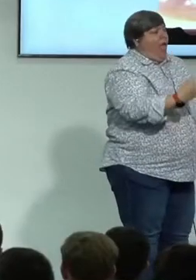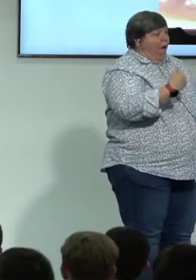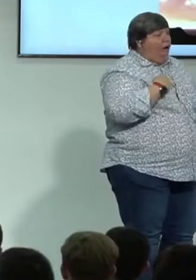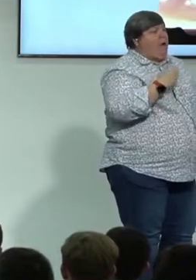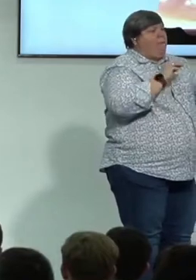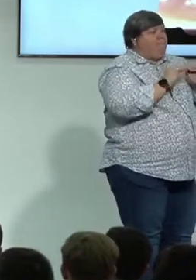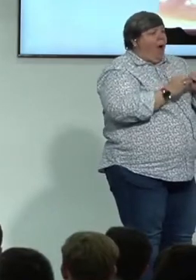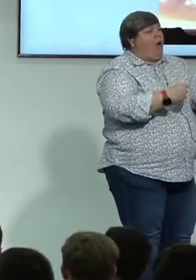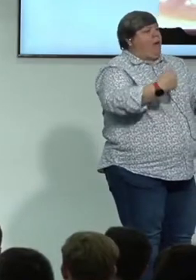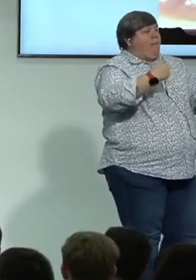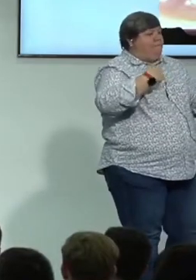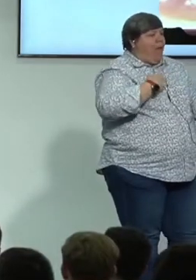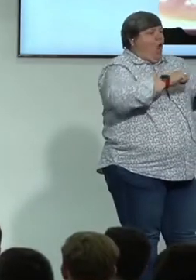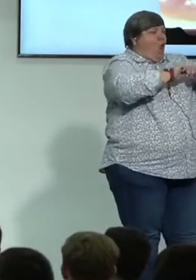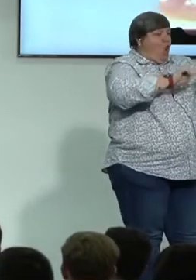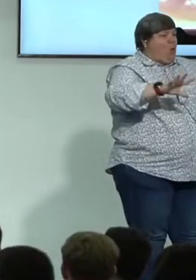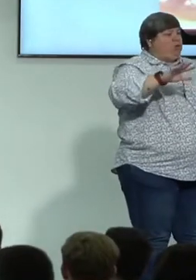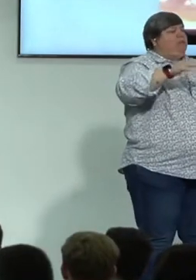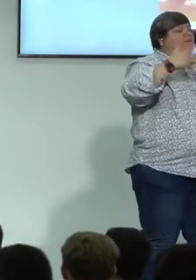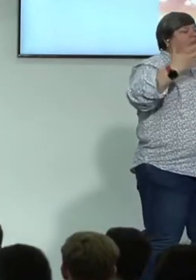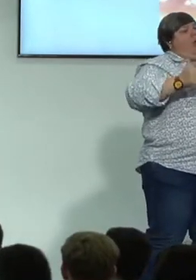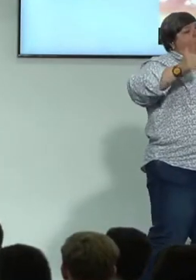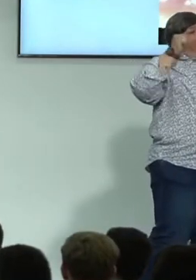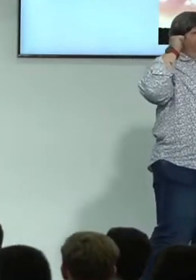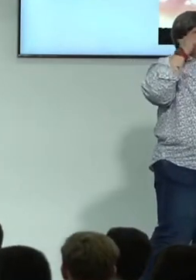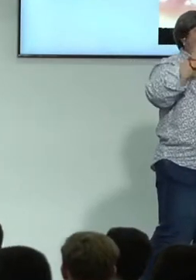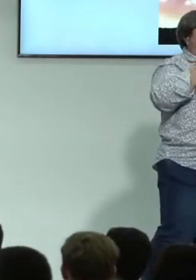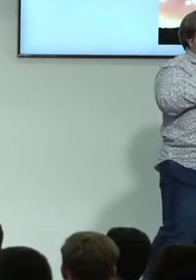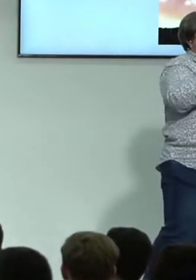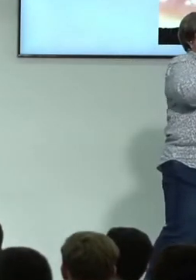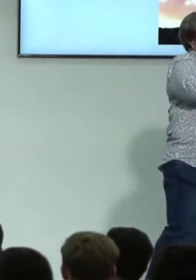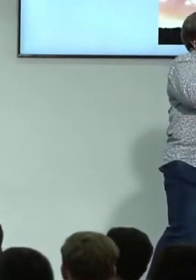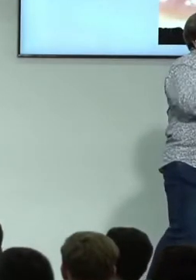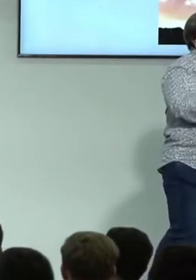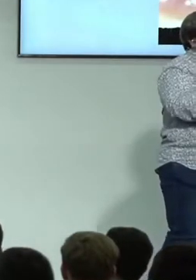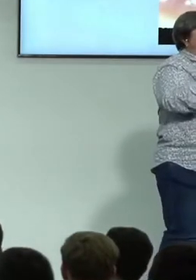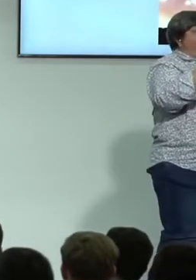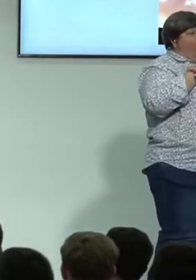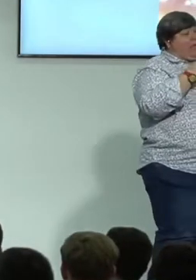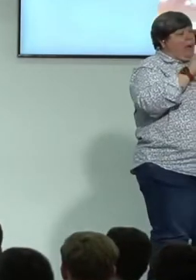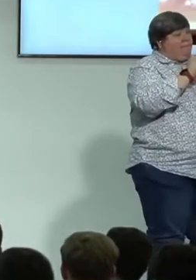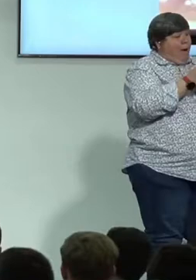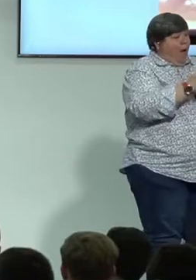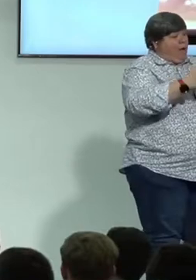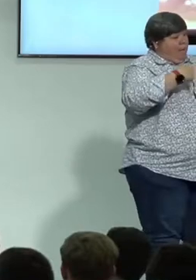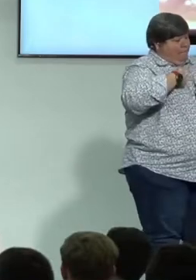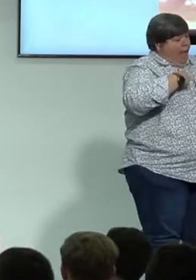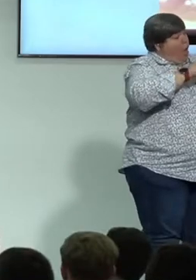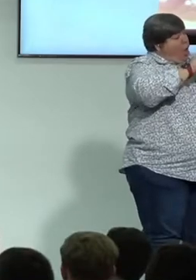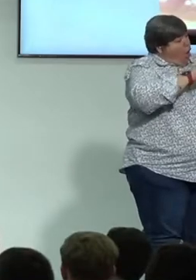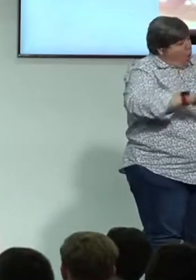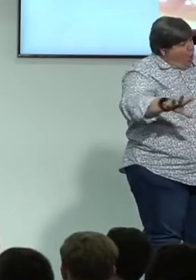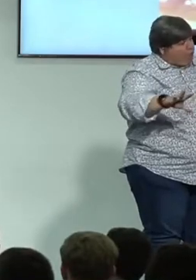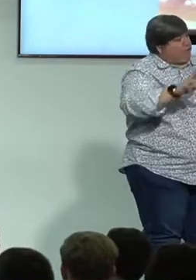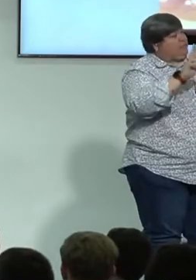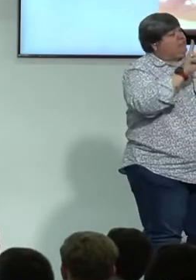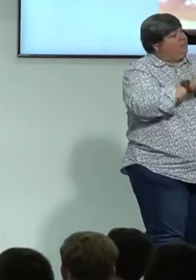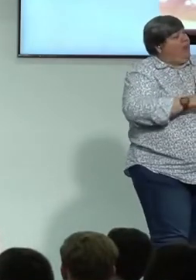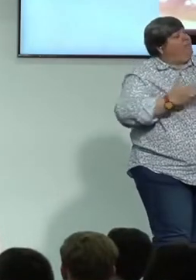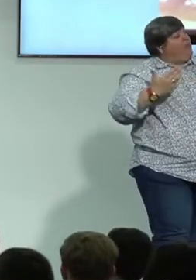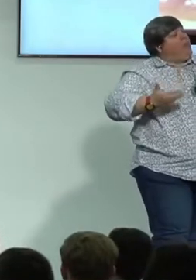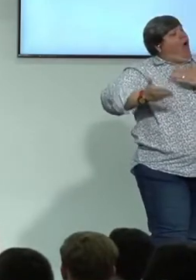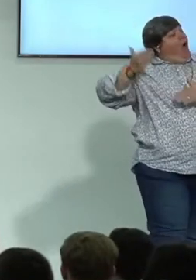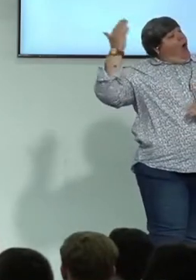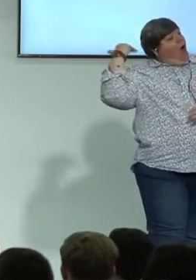los, van wat achter my is. Kom, en sê dit weer saam, 1, 2, 3, ek maak my los, van wat achter is. Die tweede